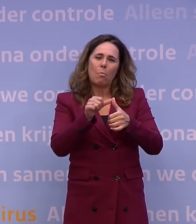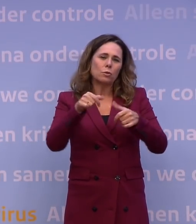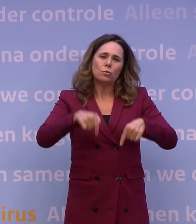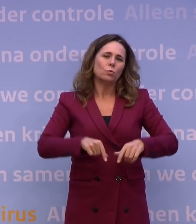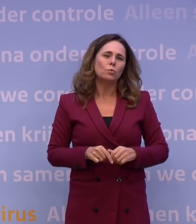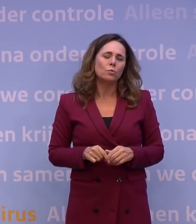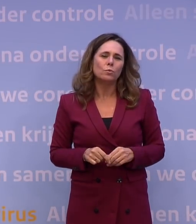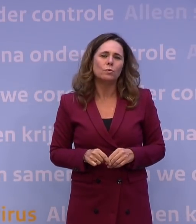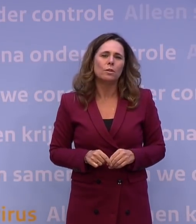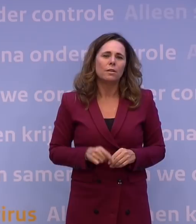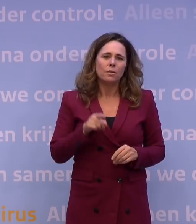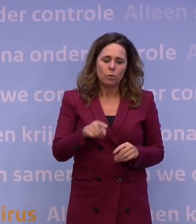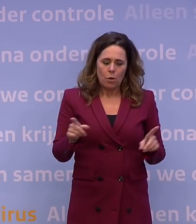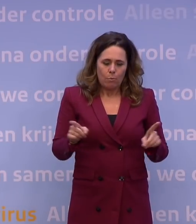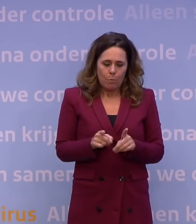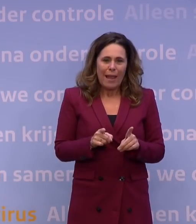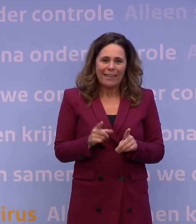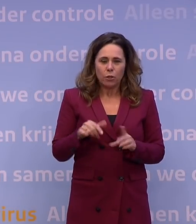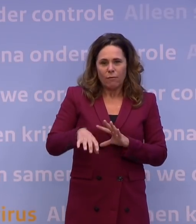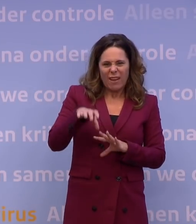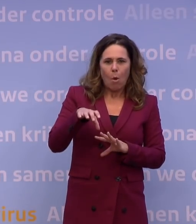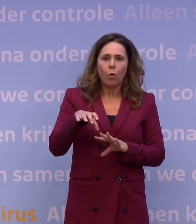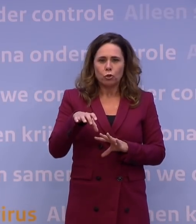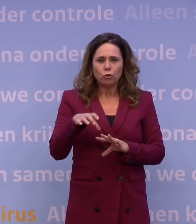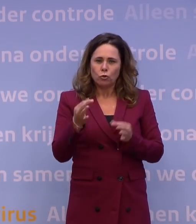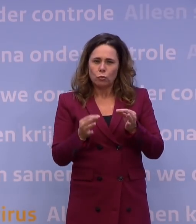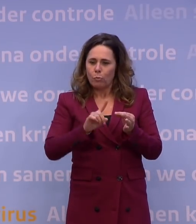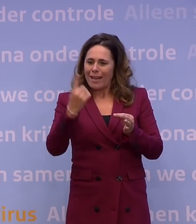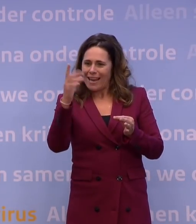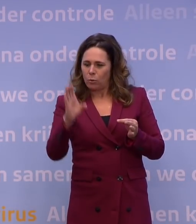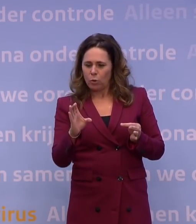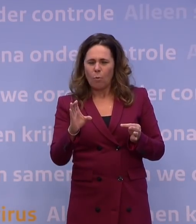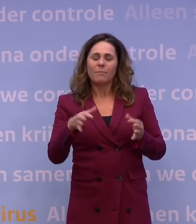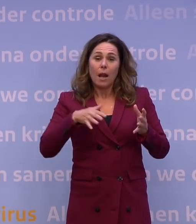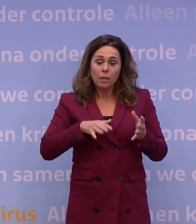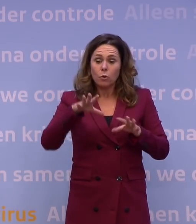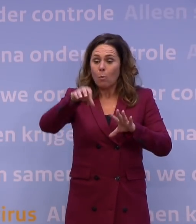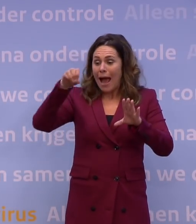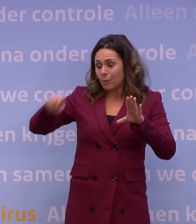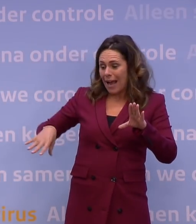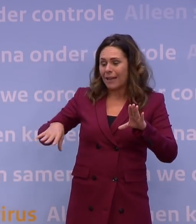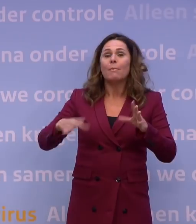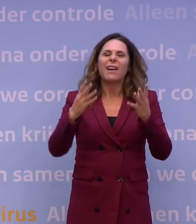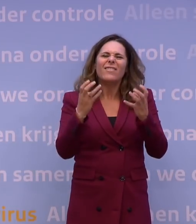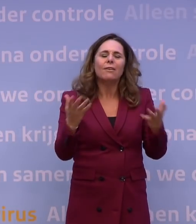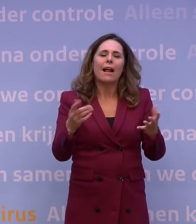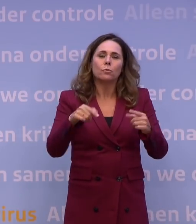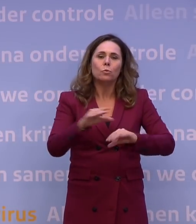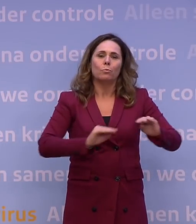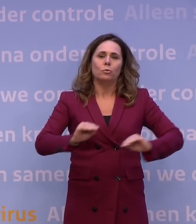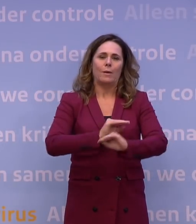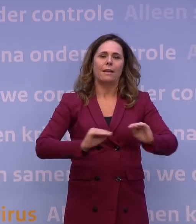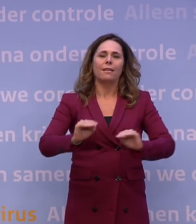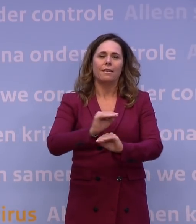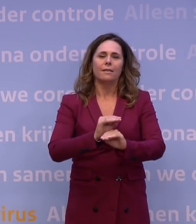beperkte vermogenstoets per 1 oktober. Lastig om die er nu uit te halen. Dat willen we wel doen en daar zijn we over in gesprek. En verder